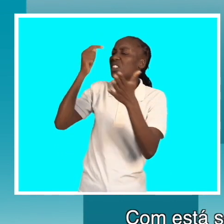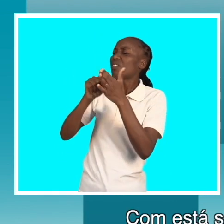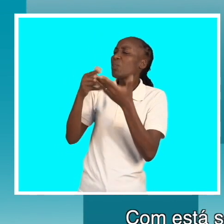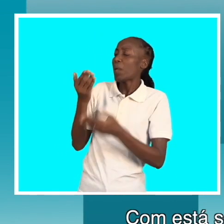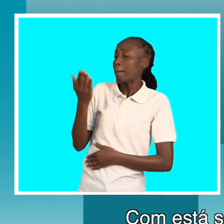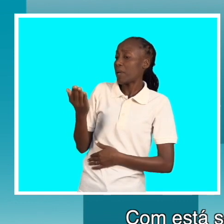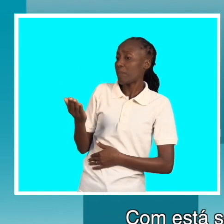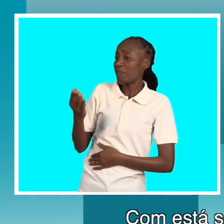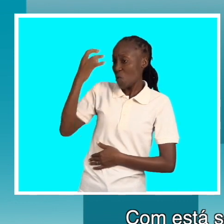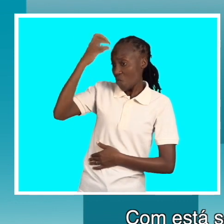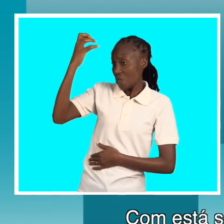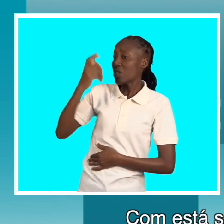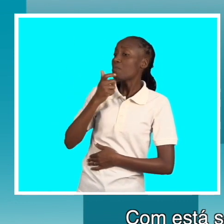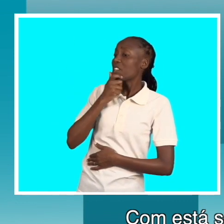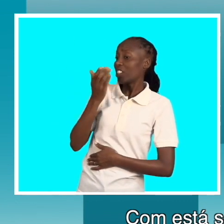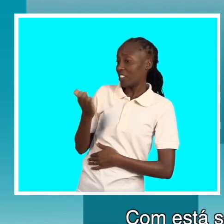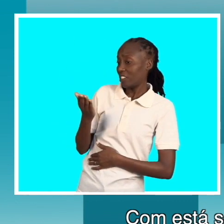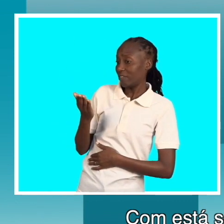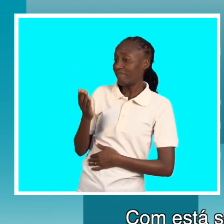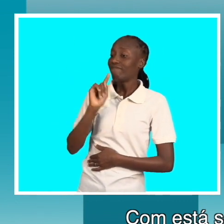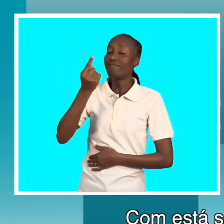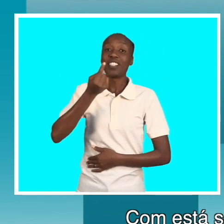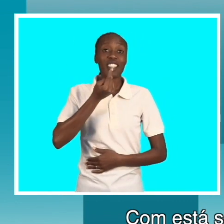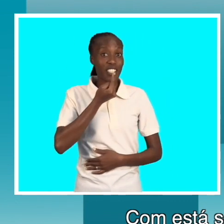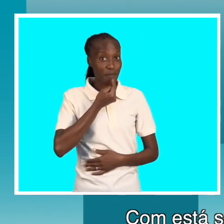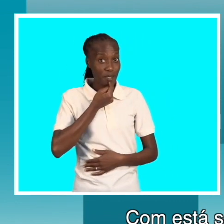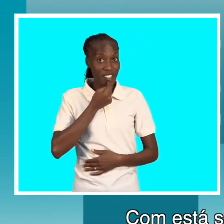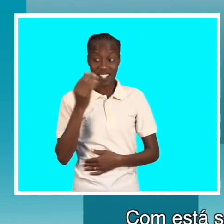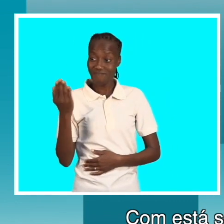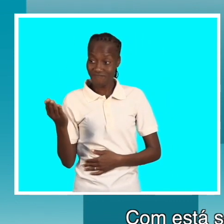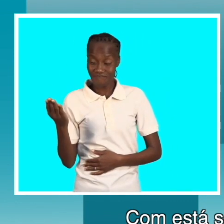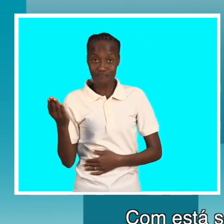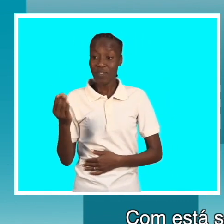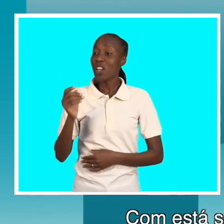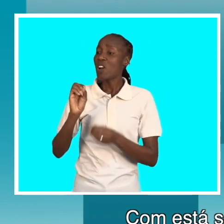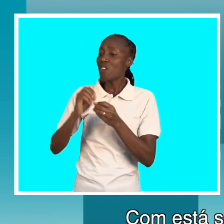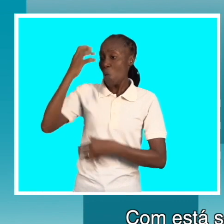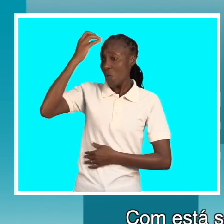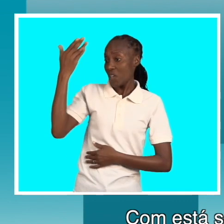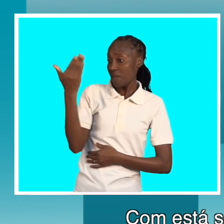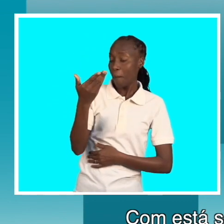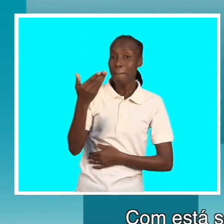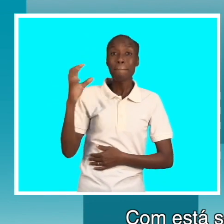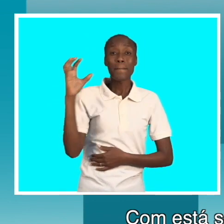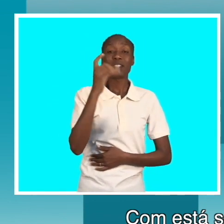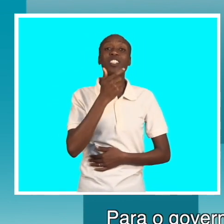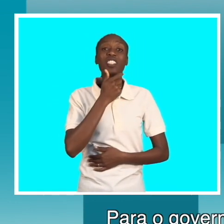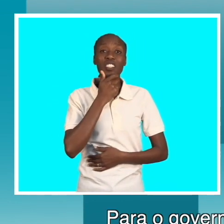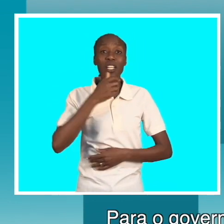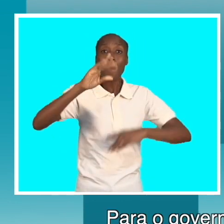Como é que está sendo este apoio? que significa para o governo da Grã-Bretanha? Para o governo da Grã